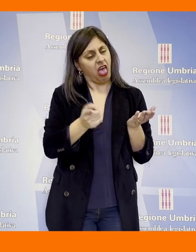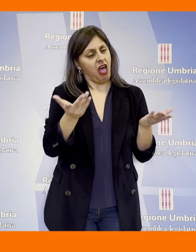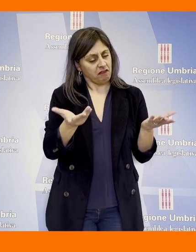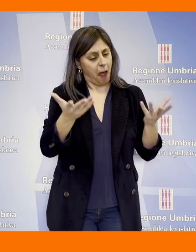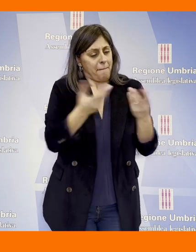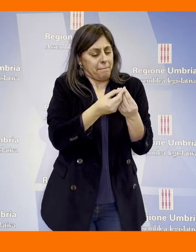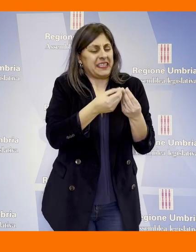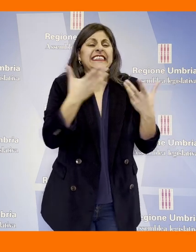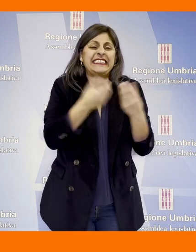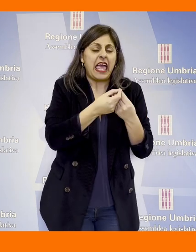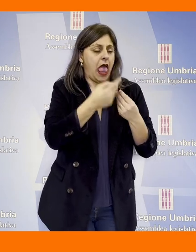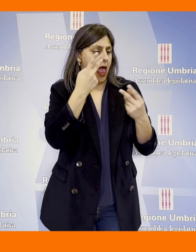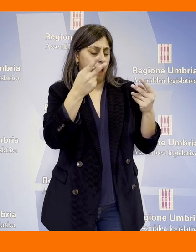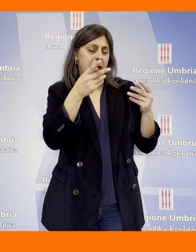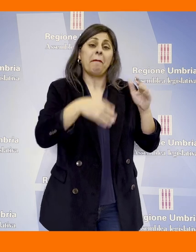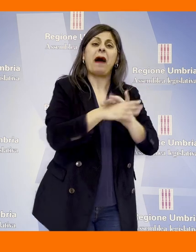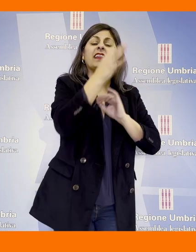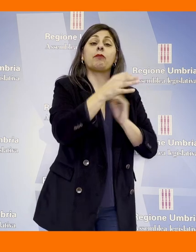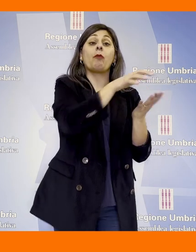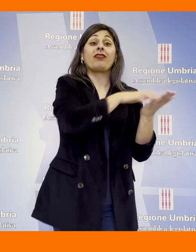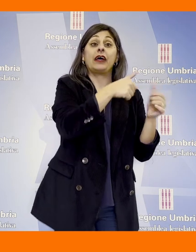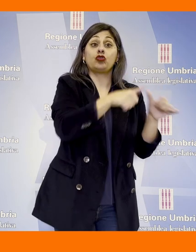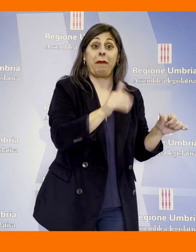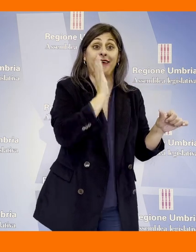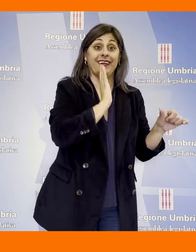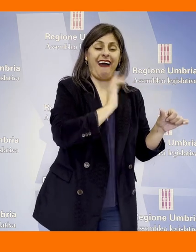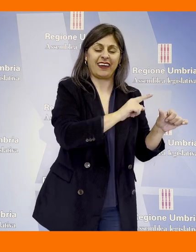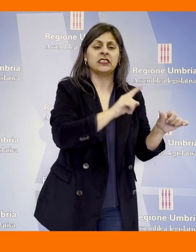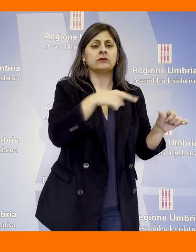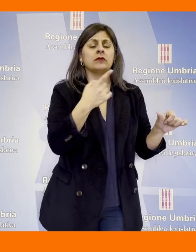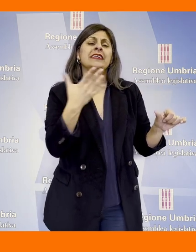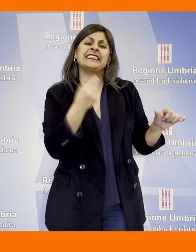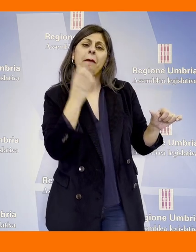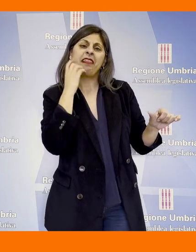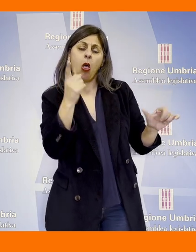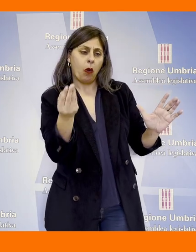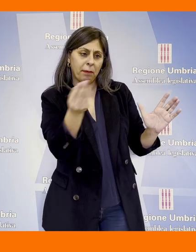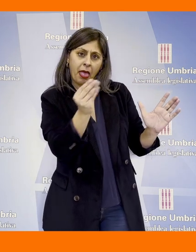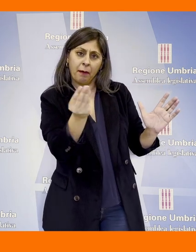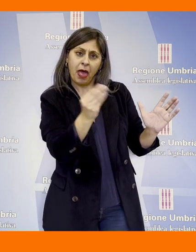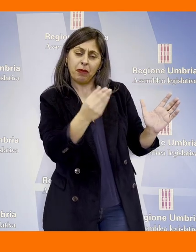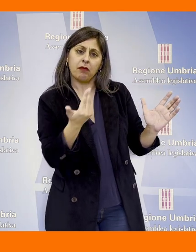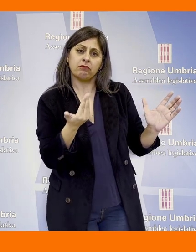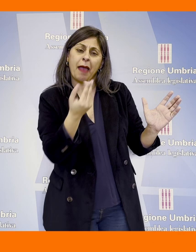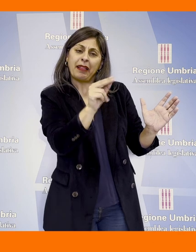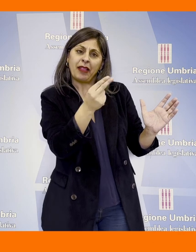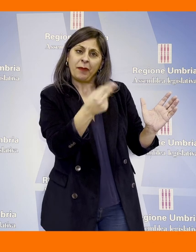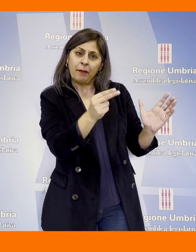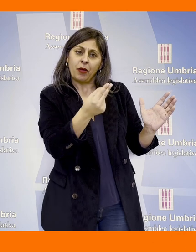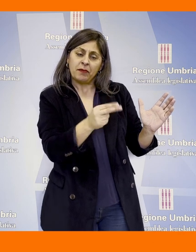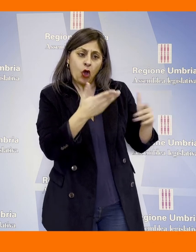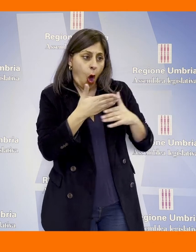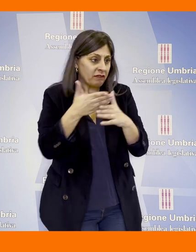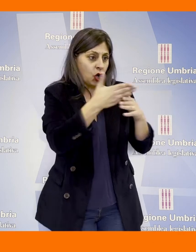decise di trattare in maniera unitaria partendo dal testo base di Carissimi, sul quale insieme a De Luca sono stati presentati